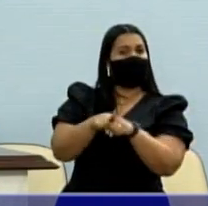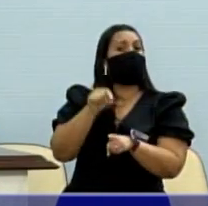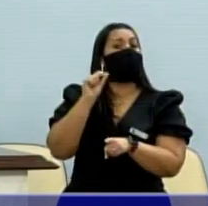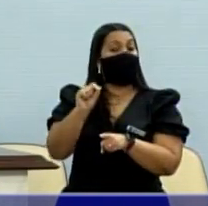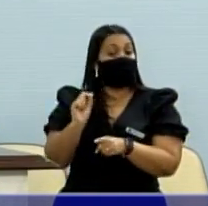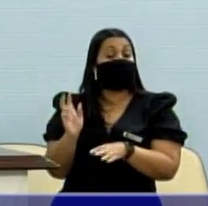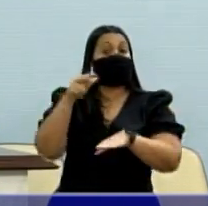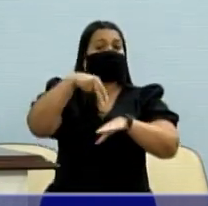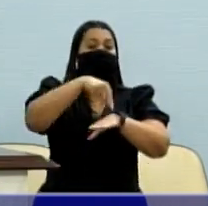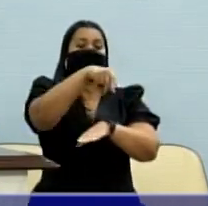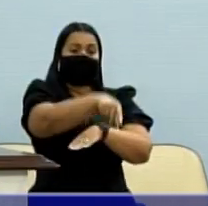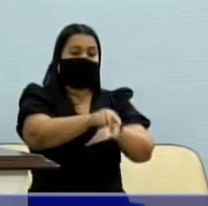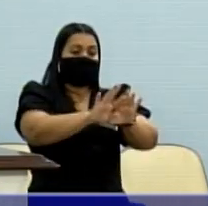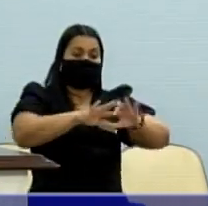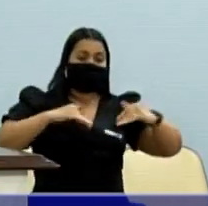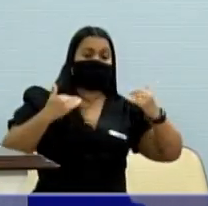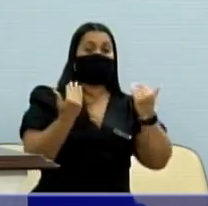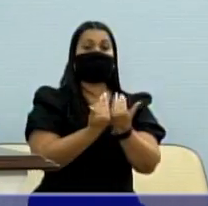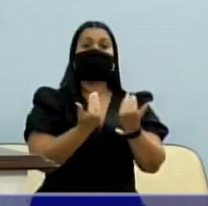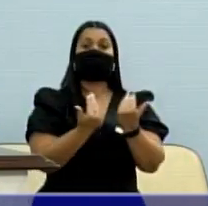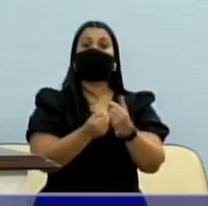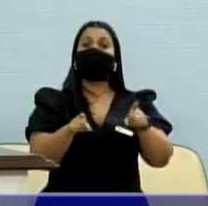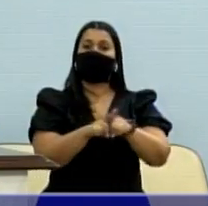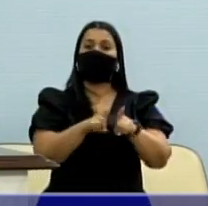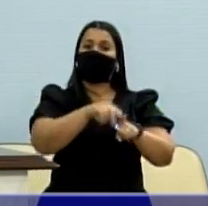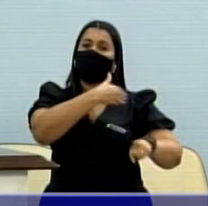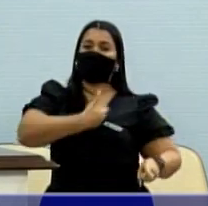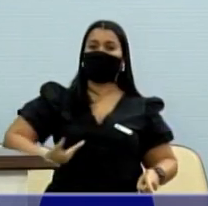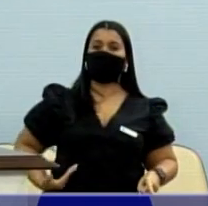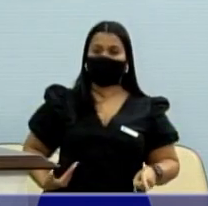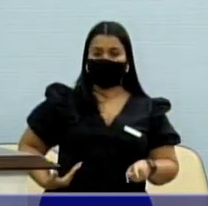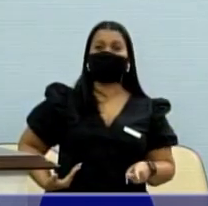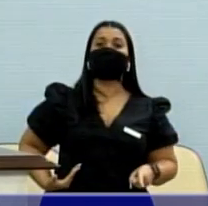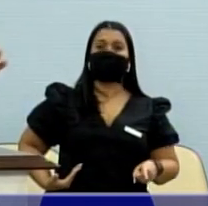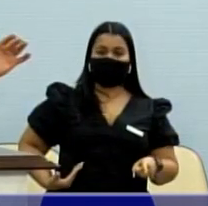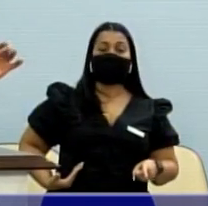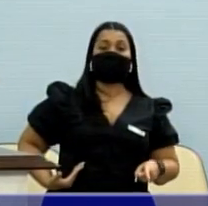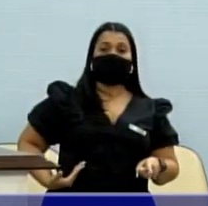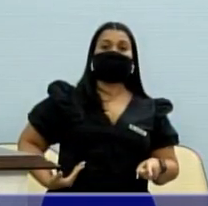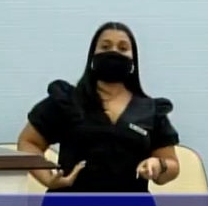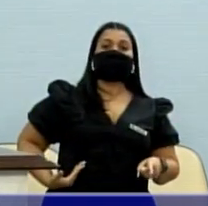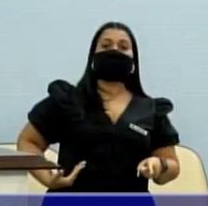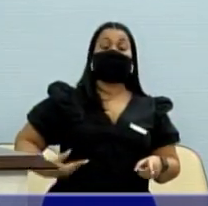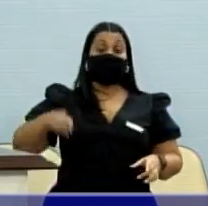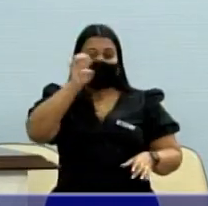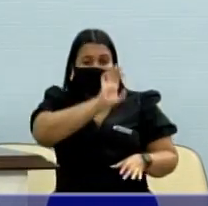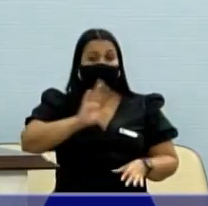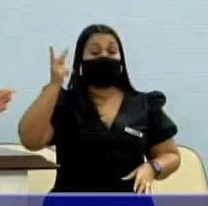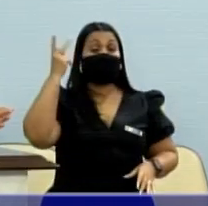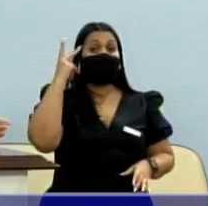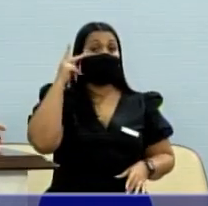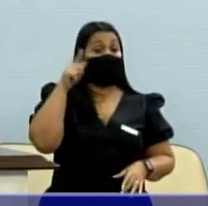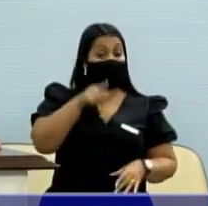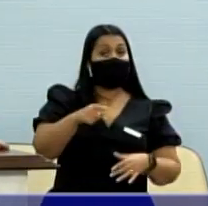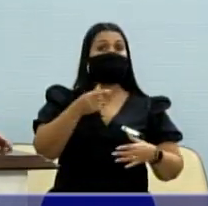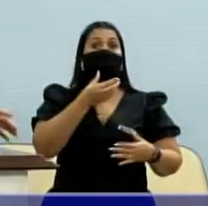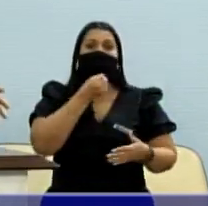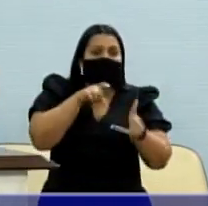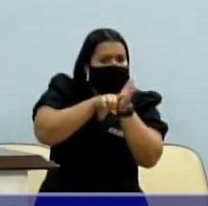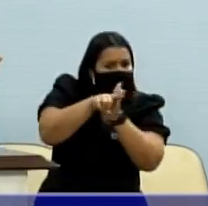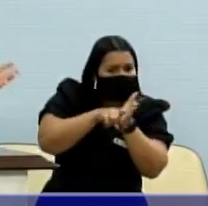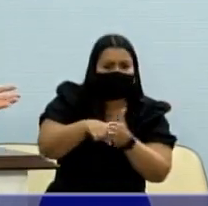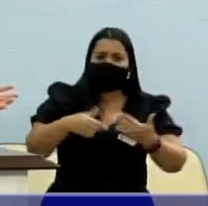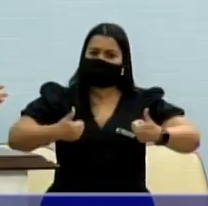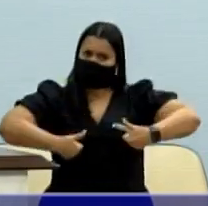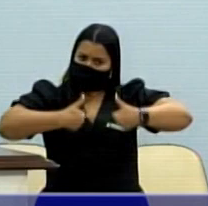mesmo Congresso, indicado como pré-candidato ao governo do Estado. Guilherme Boulos aparece muito bem nas pesquisas, tem